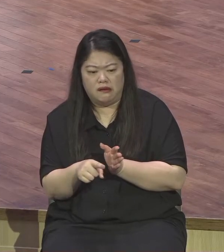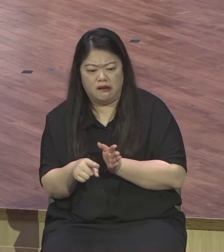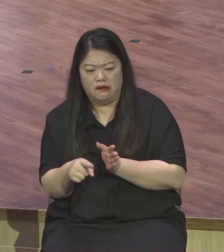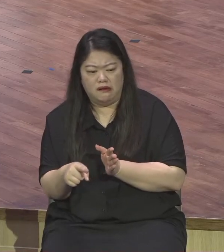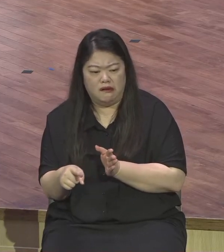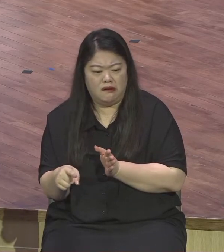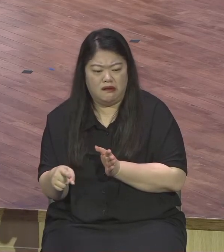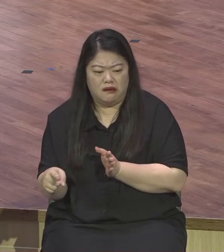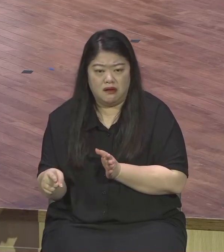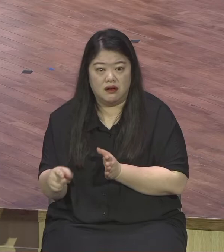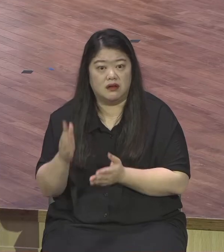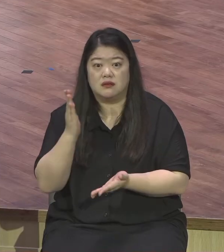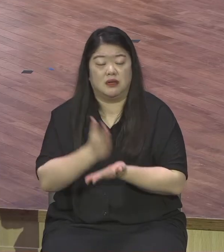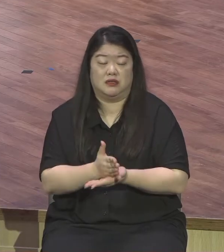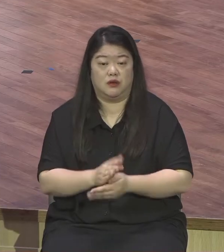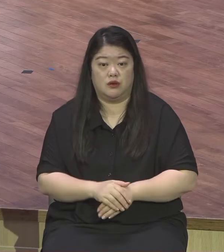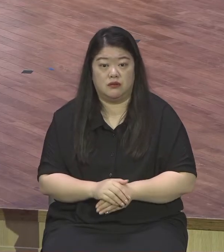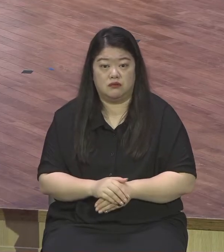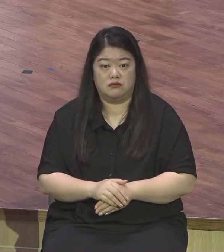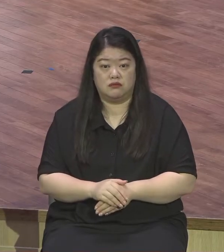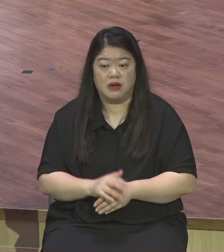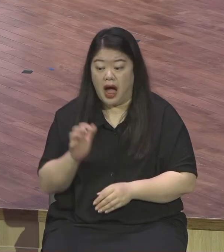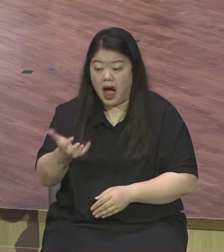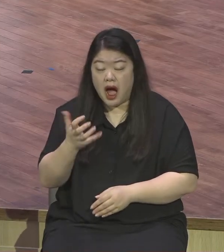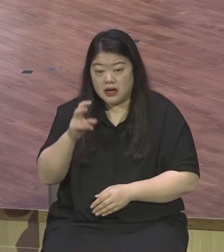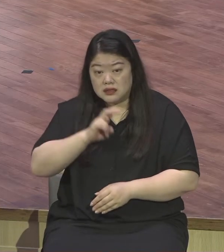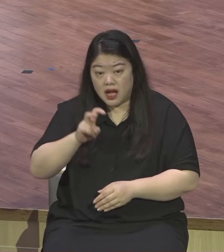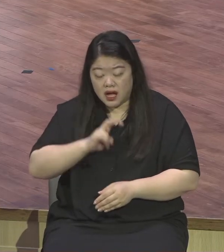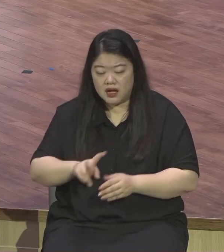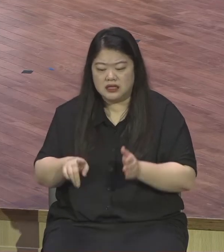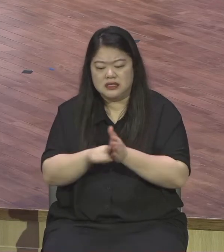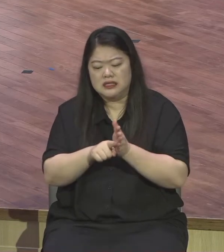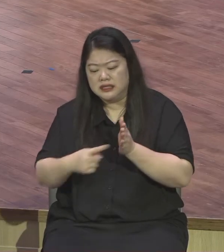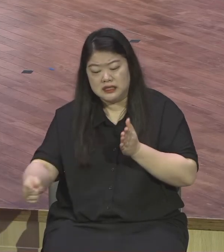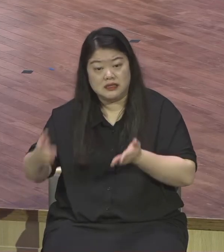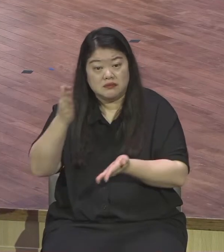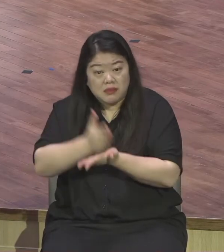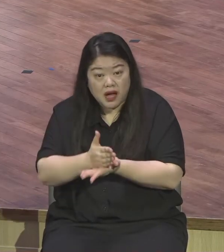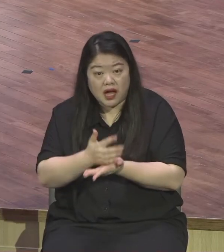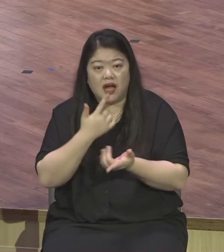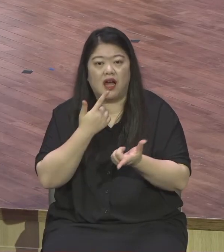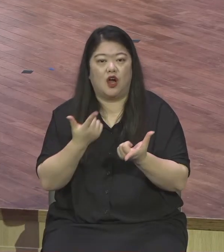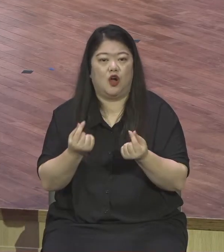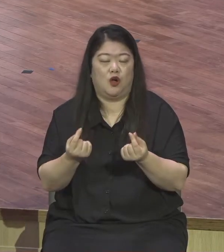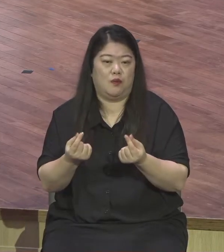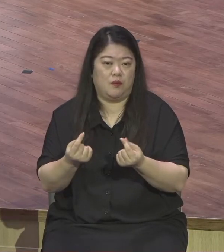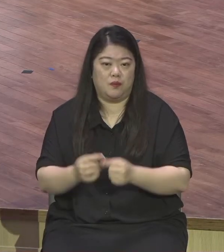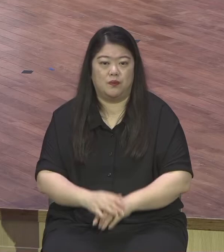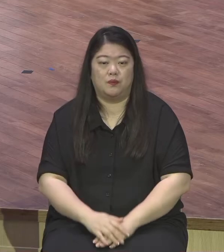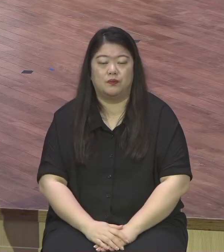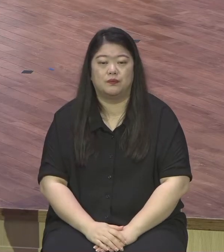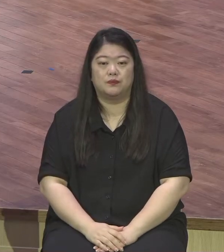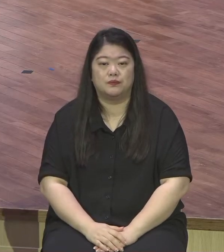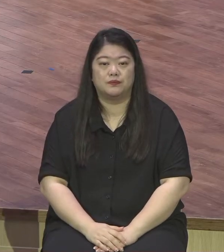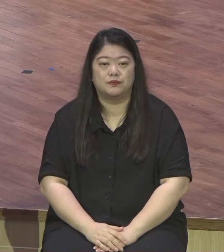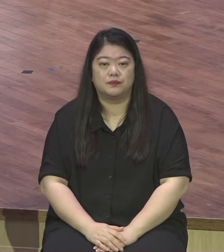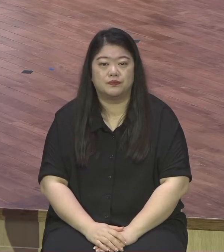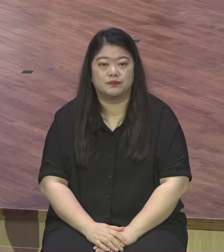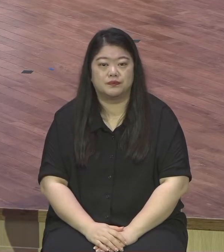일심여심 지속이야 오직 유일성 제창조야 여러분이 하나님의 은혜